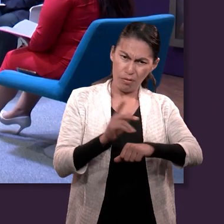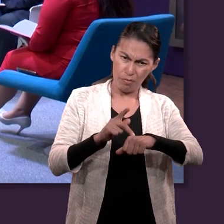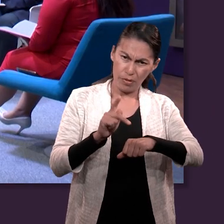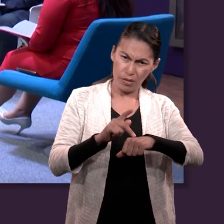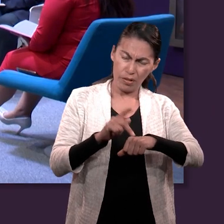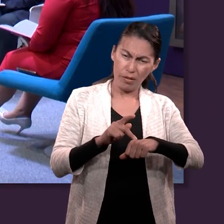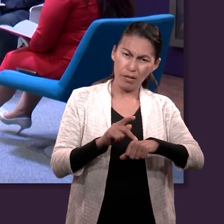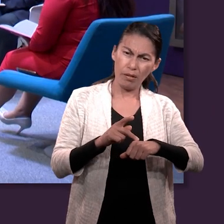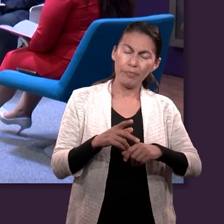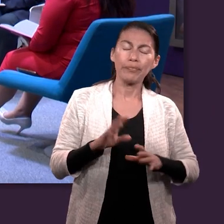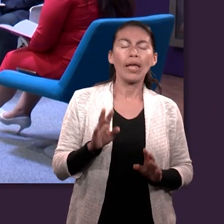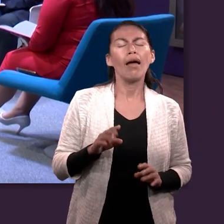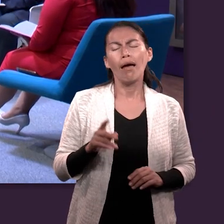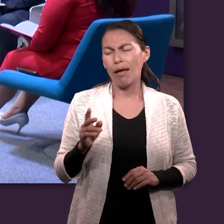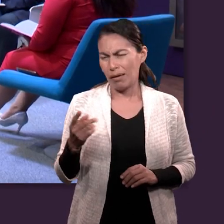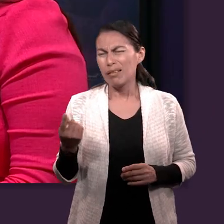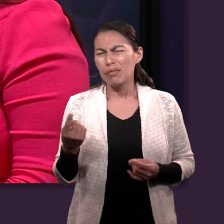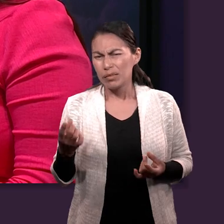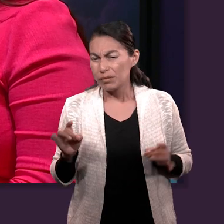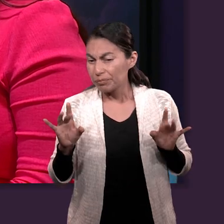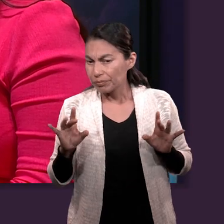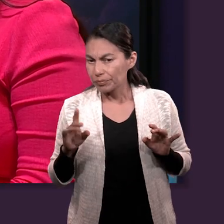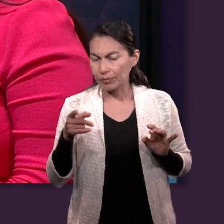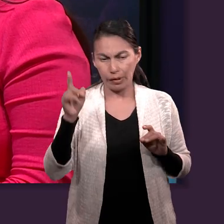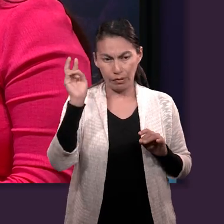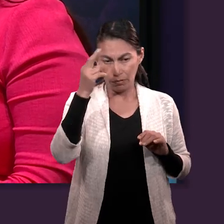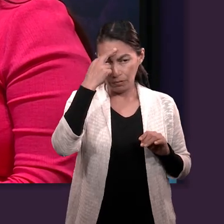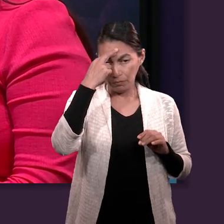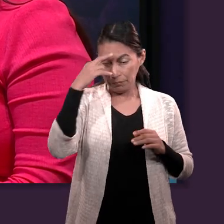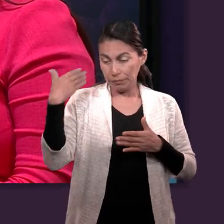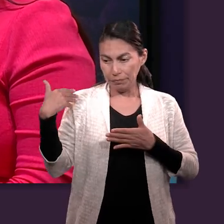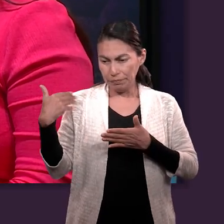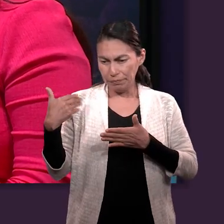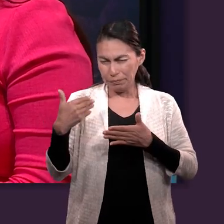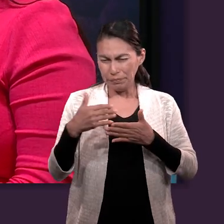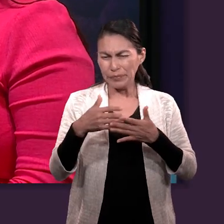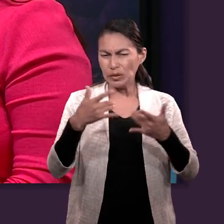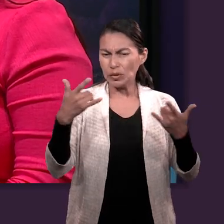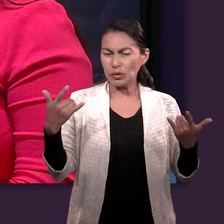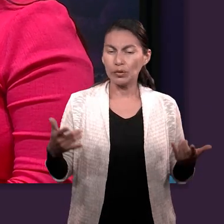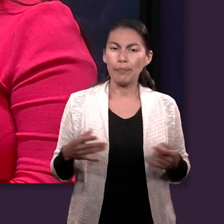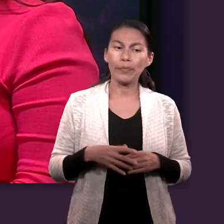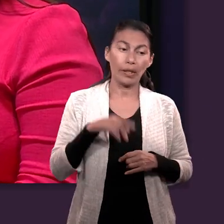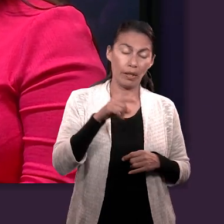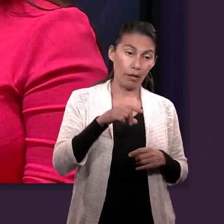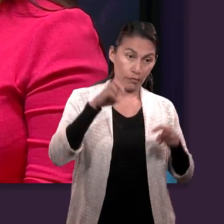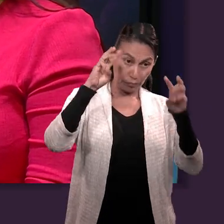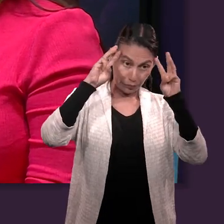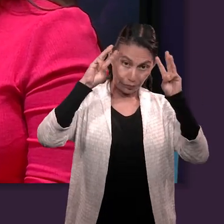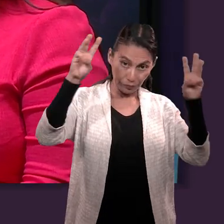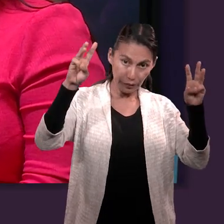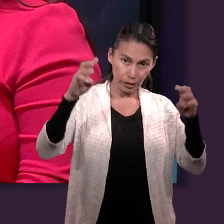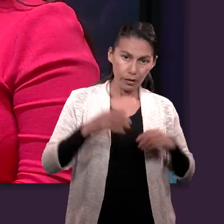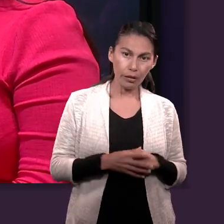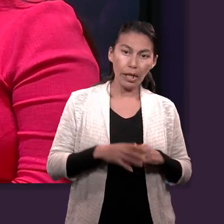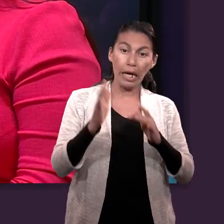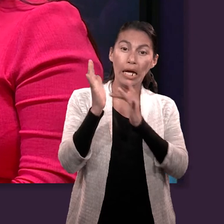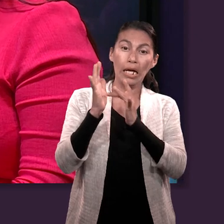Moisés estaba en el monte Sinaí. Estaba ahí. Y Dios le iba a entregar los diez mandamientos. Pero ¿qué pasó? Se tardó